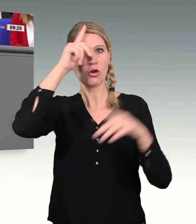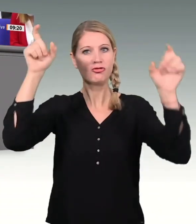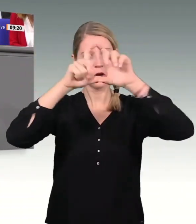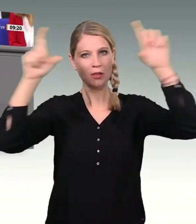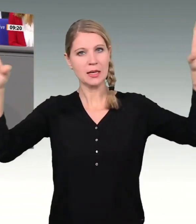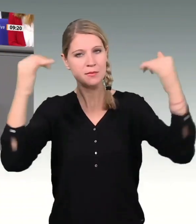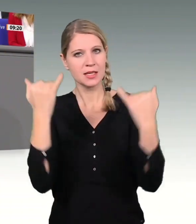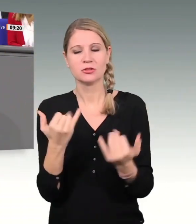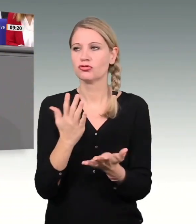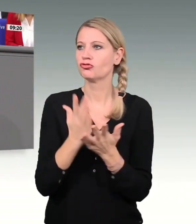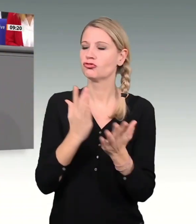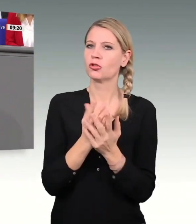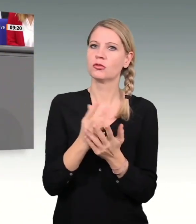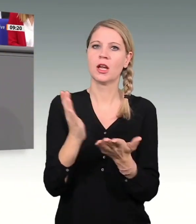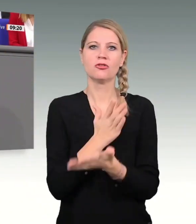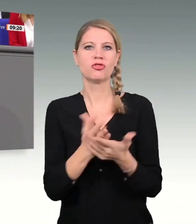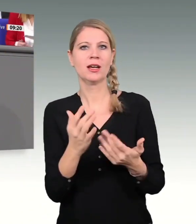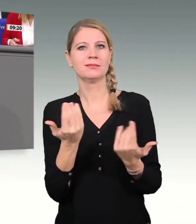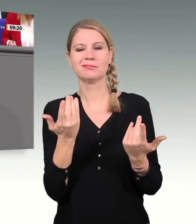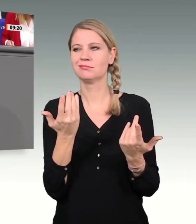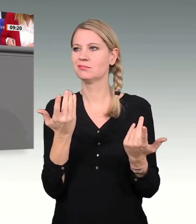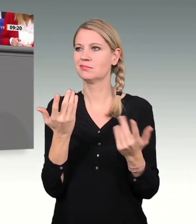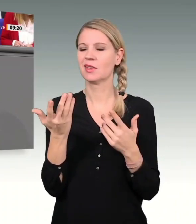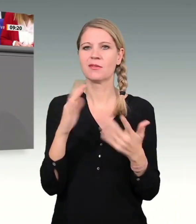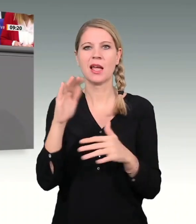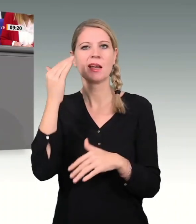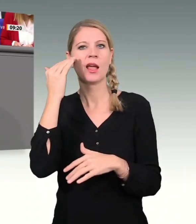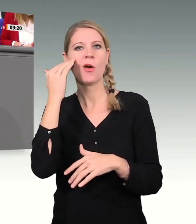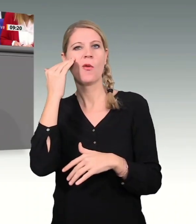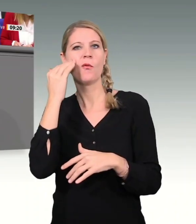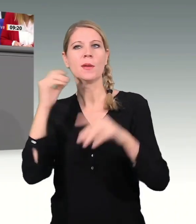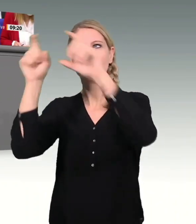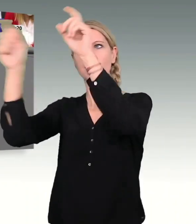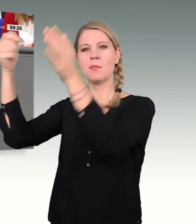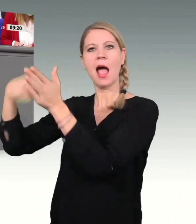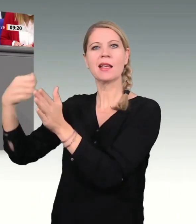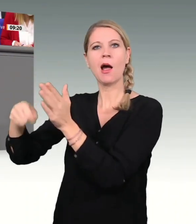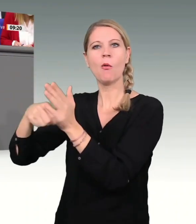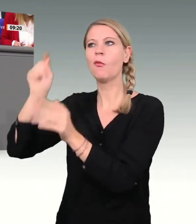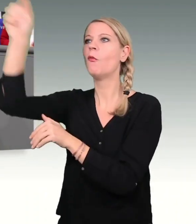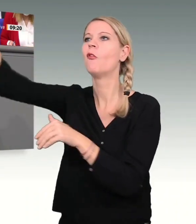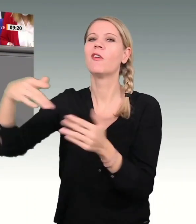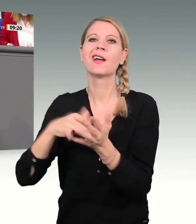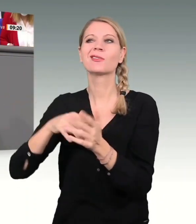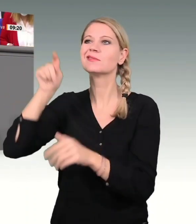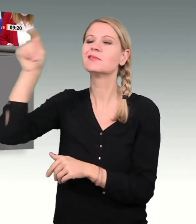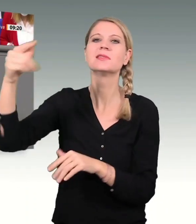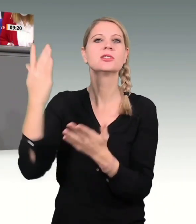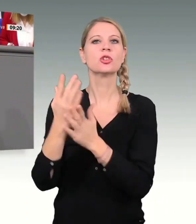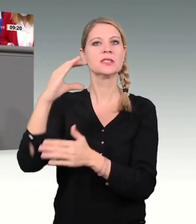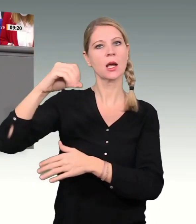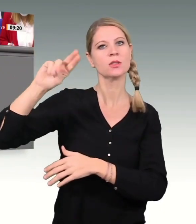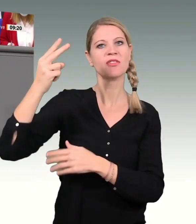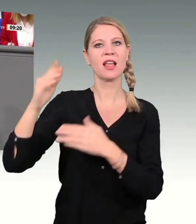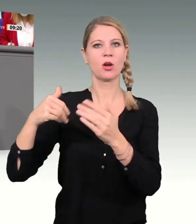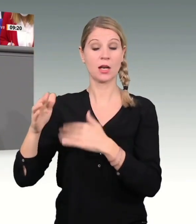Stahl zukünftig bei fremdländischen Unternehmen einkaufen, weil der CO2-neutral ist und wir das Angebot noch nicht zuvor halten können. Und